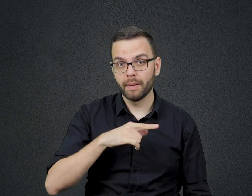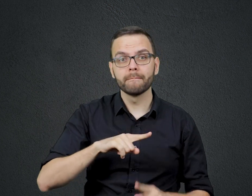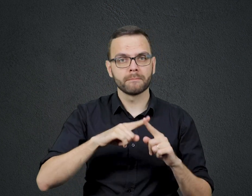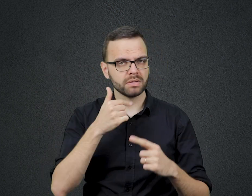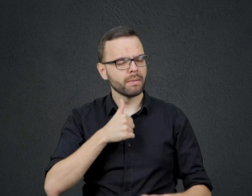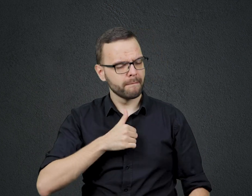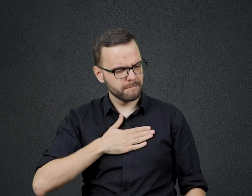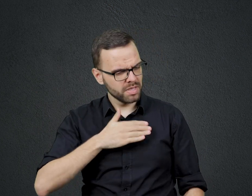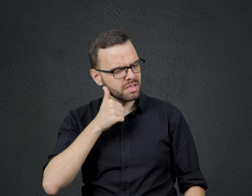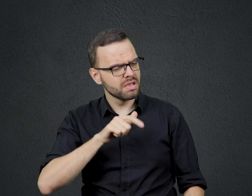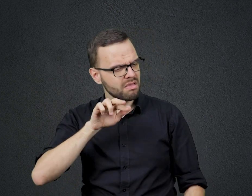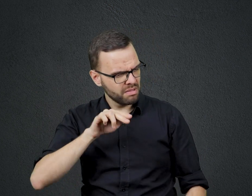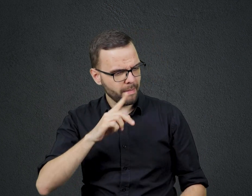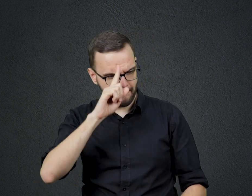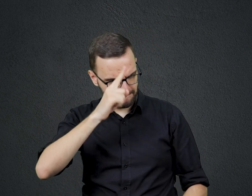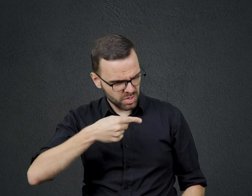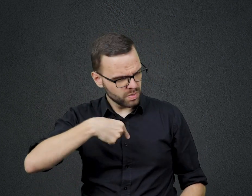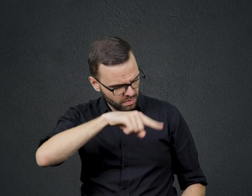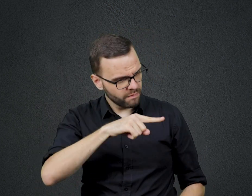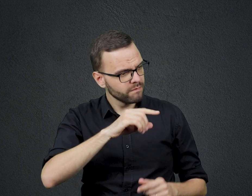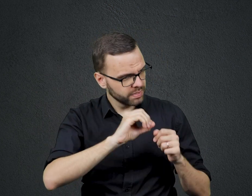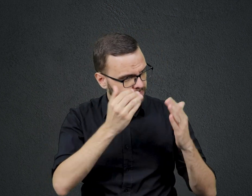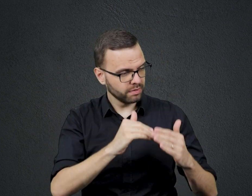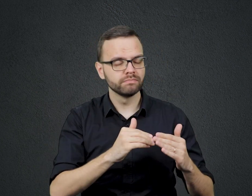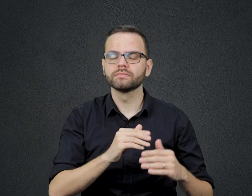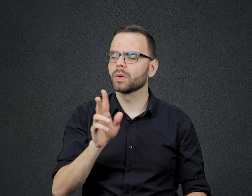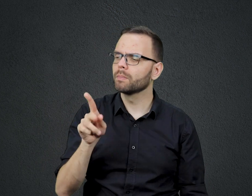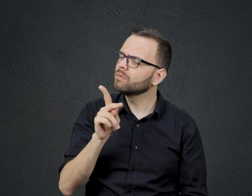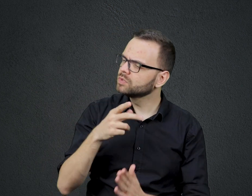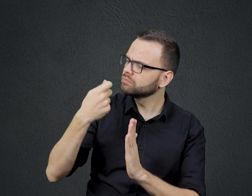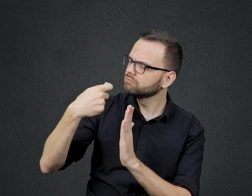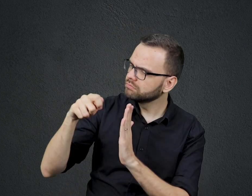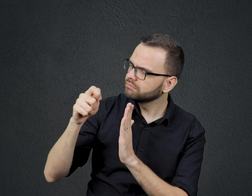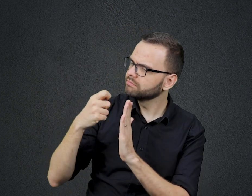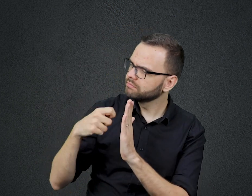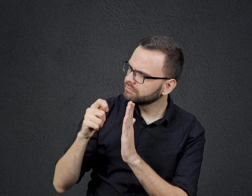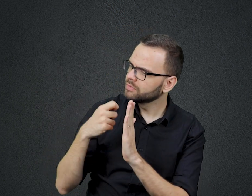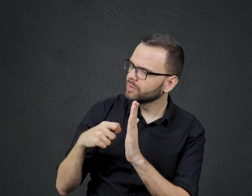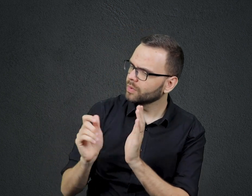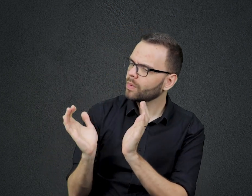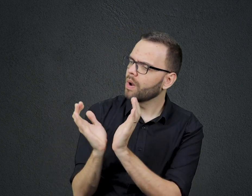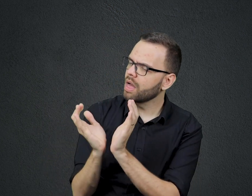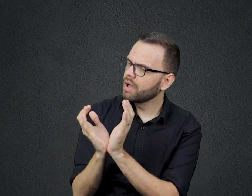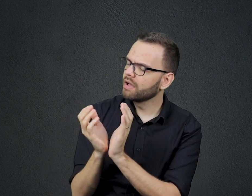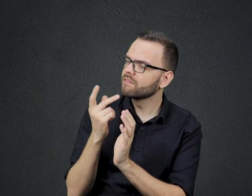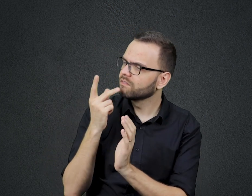ir E acho até que fui bem O professor então corrigiu a prova de um colega e falou Parabéns,